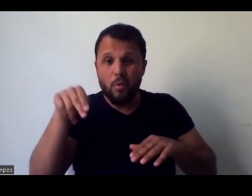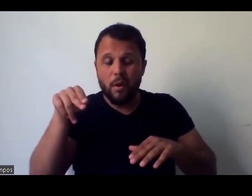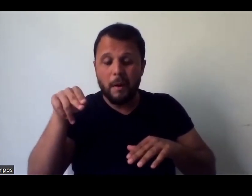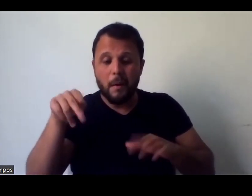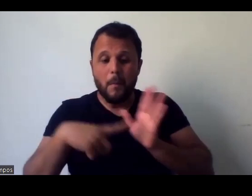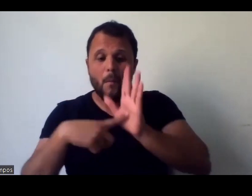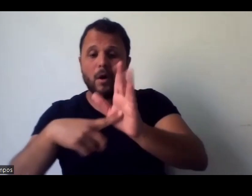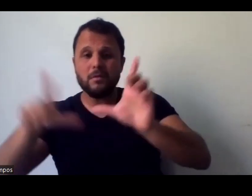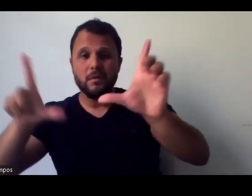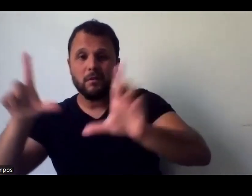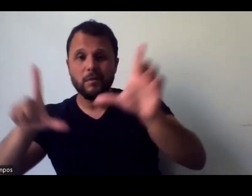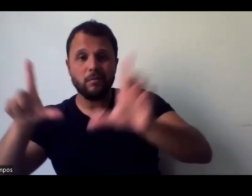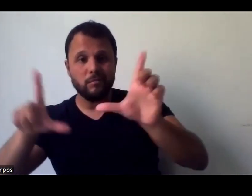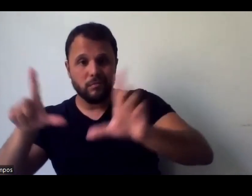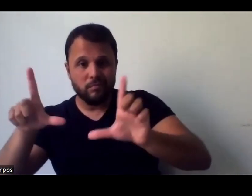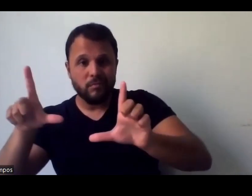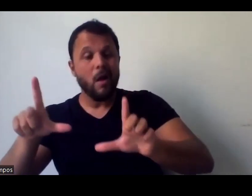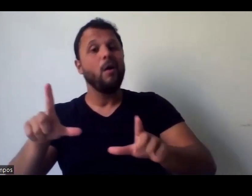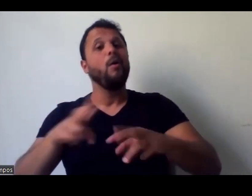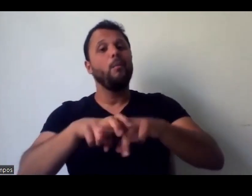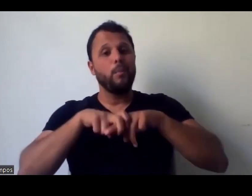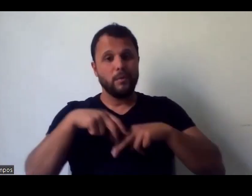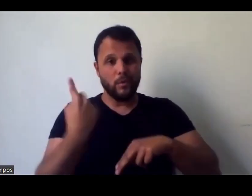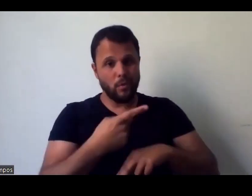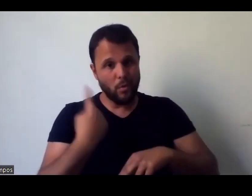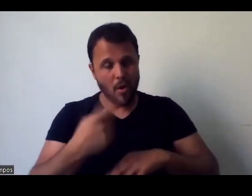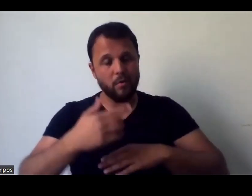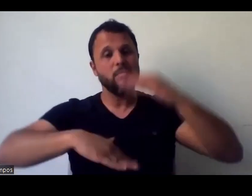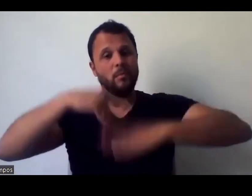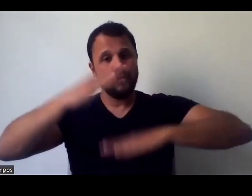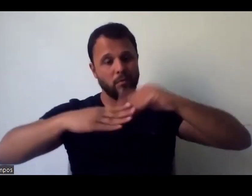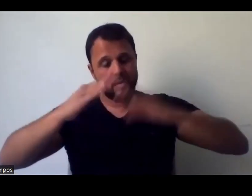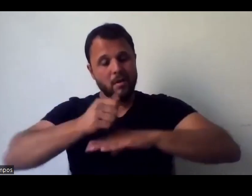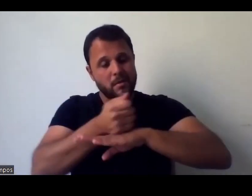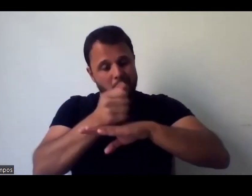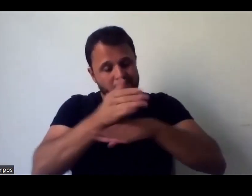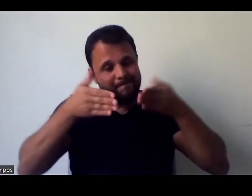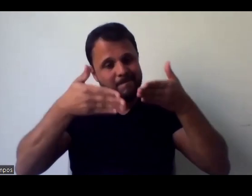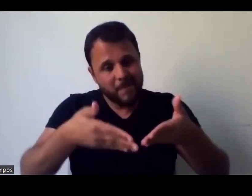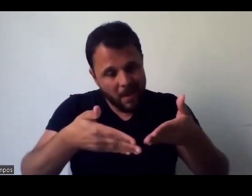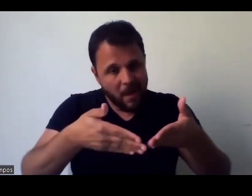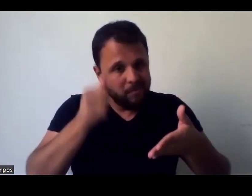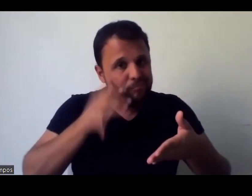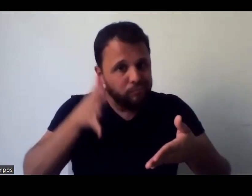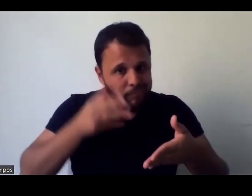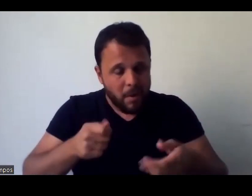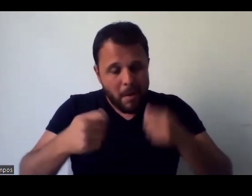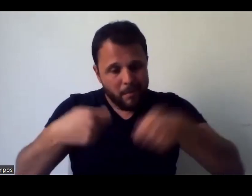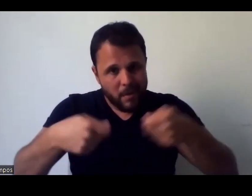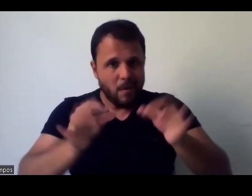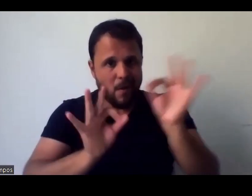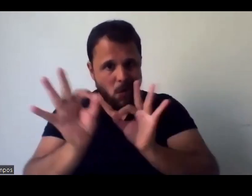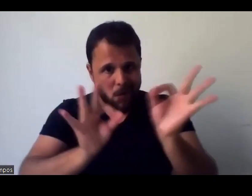gente tem que se organizar, é uma pauta que a gente tá pra discutir na Associação Brasileira de